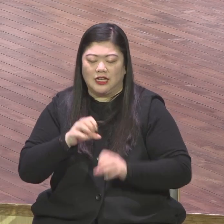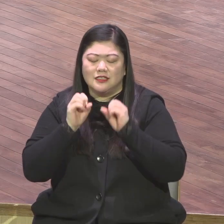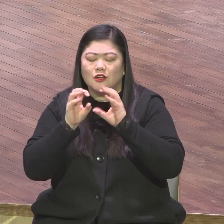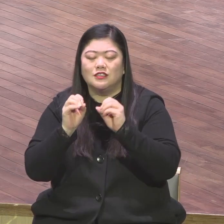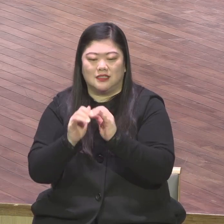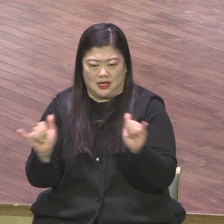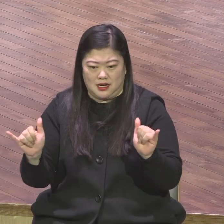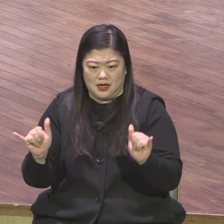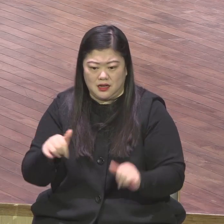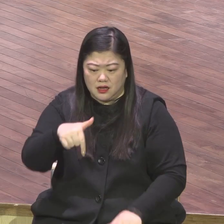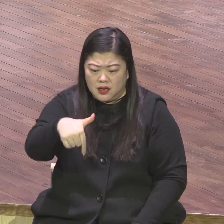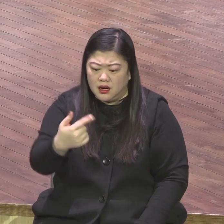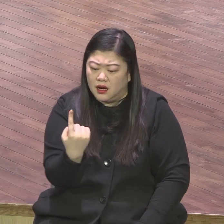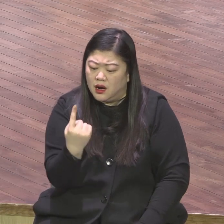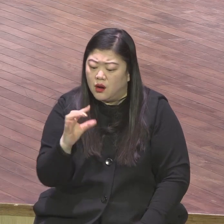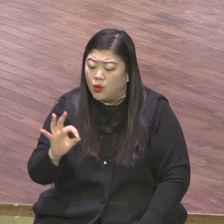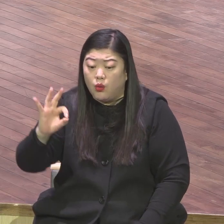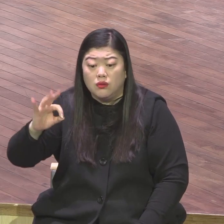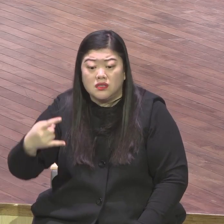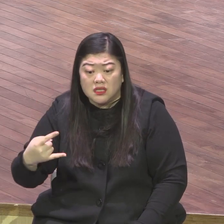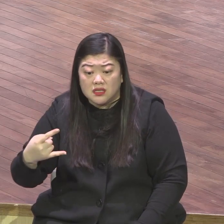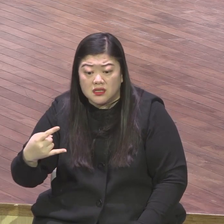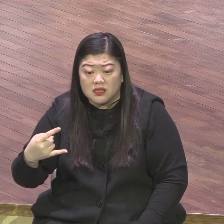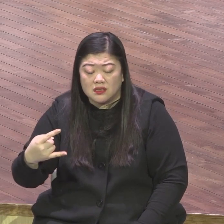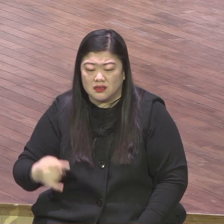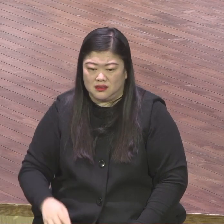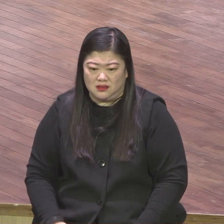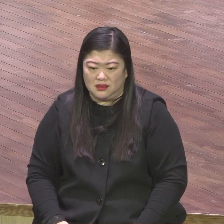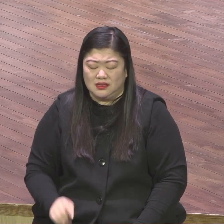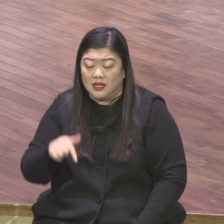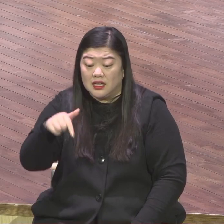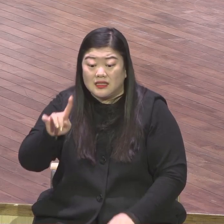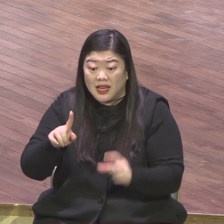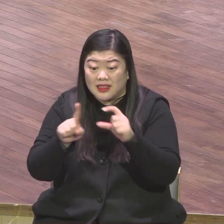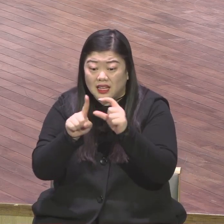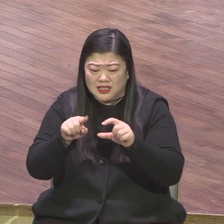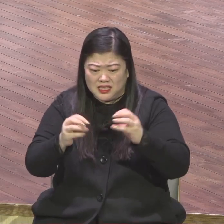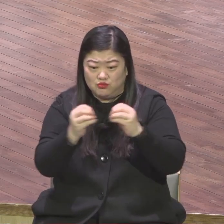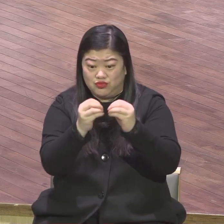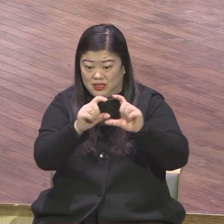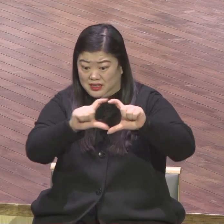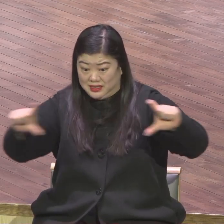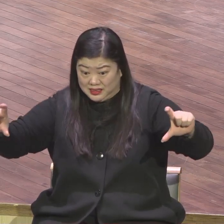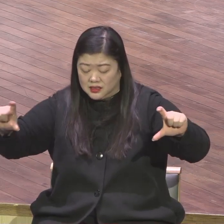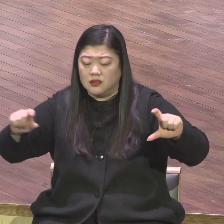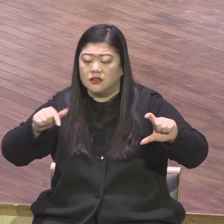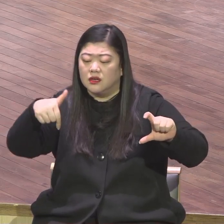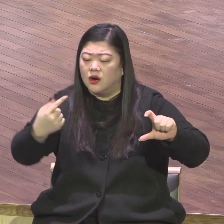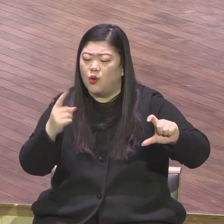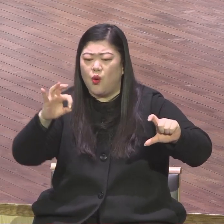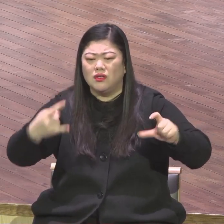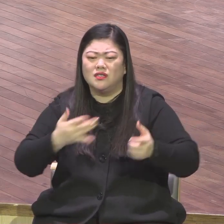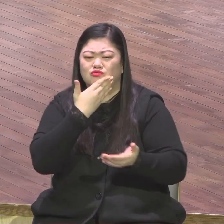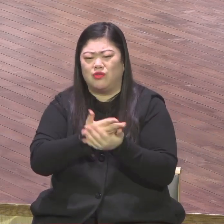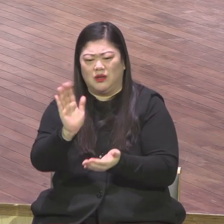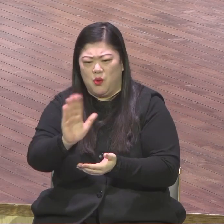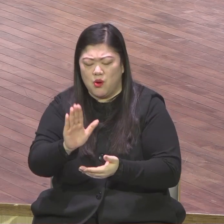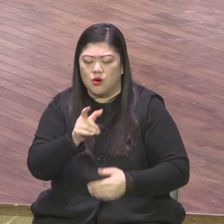집중하는데 이 말씀이 핵심이 뭐냐 흐르게 한다는 흐르게 한다 마르지 않는 강같이 흐르게 할지어다 흐르게